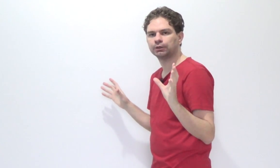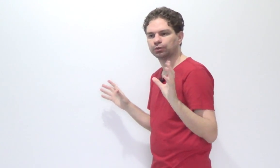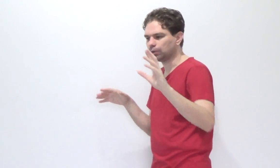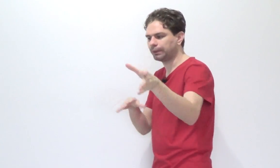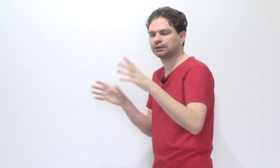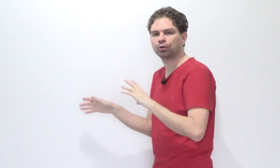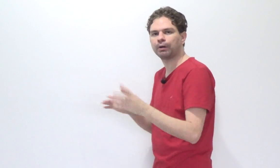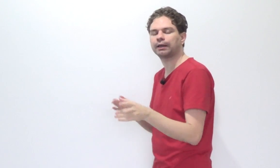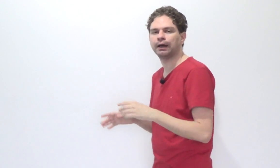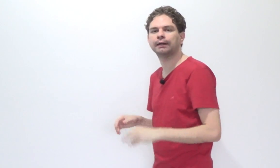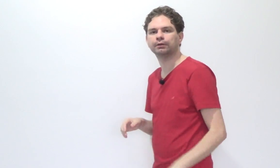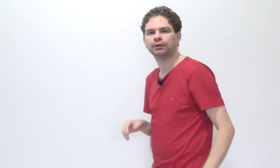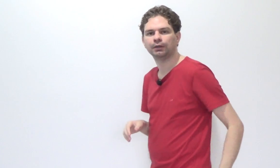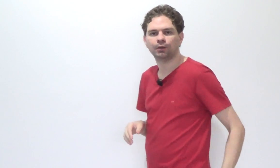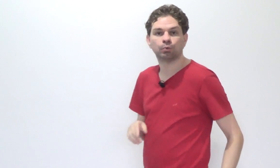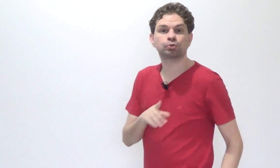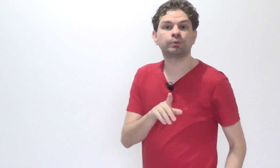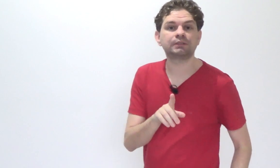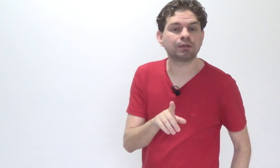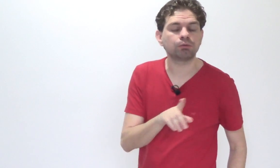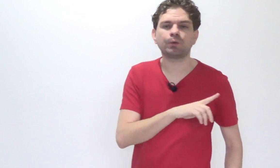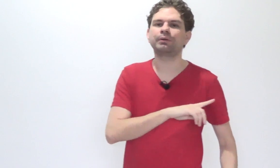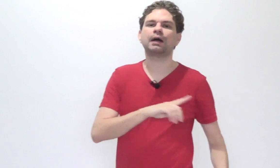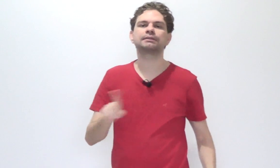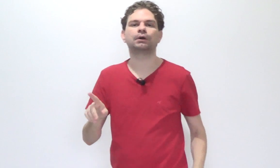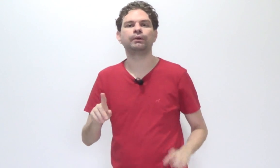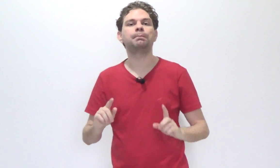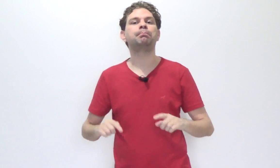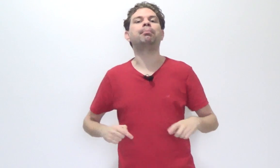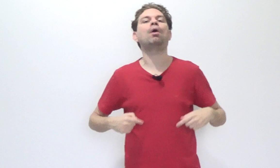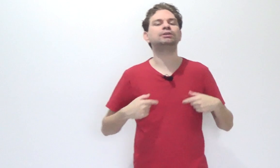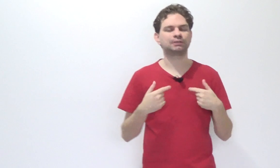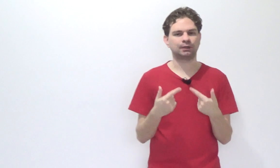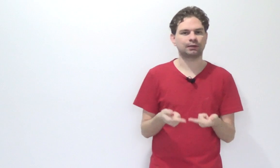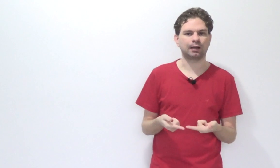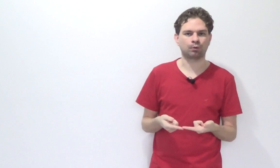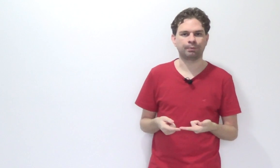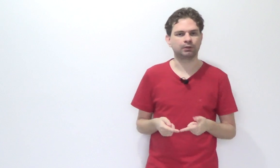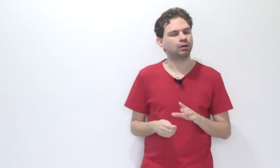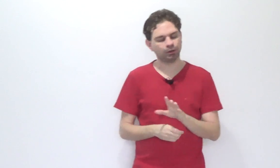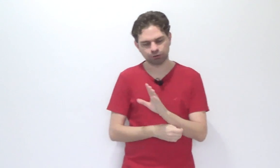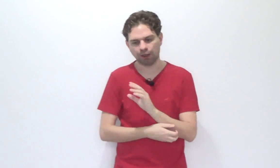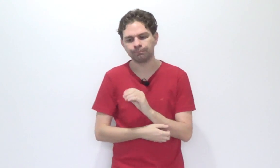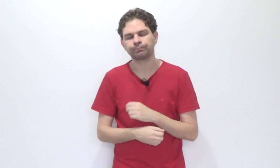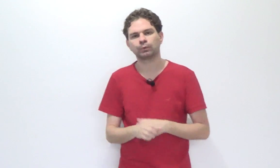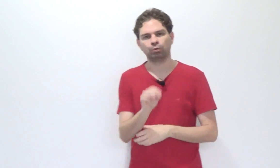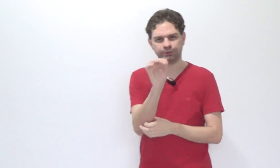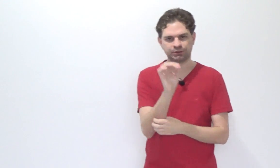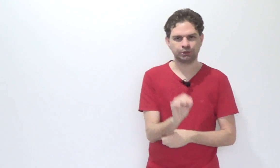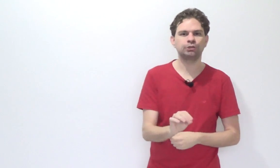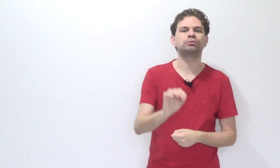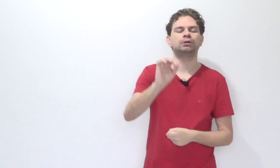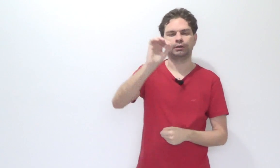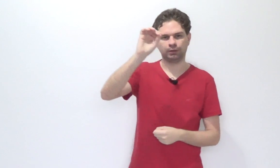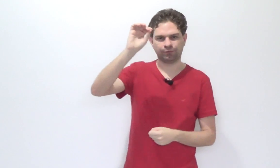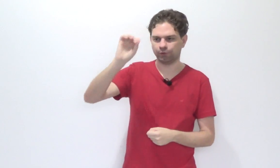Eu só apresentei na comarca errada? O juiz não tem obrigação, ele pode se declarar incompetente. Olha só, o homicídio foi